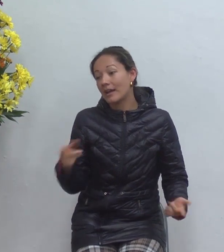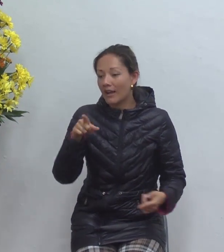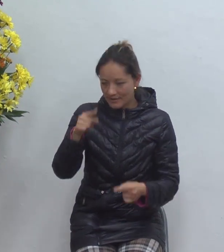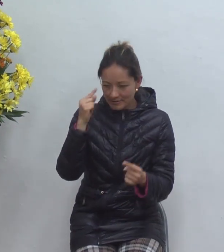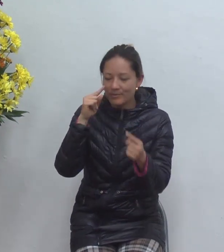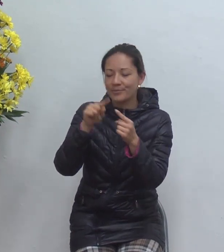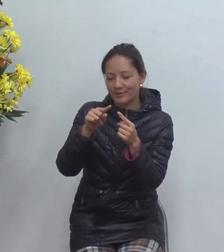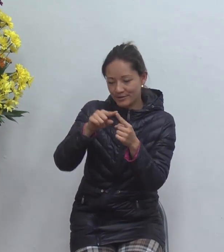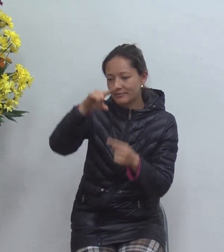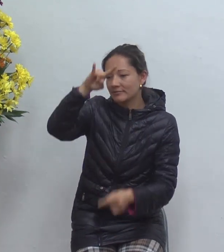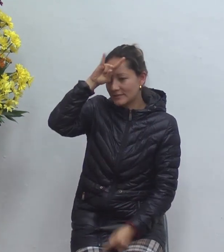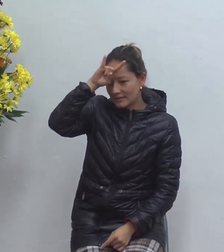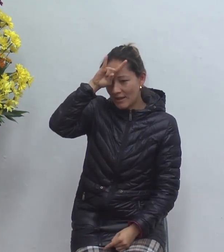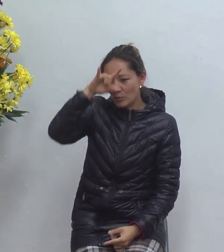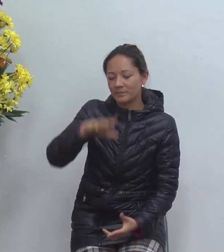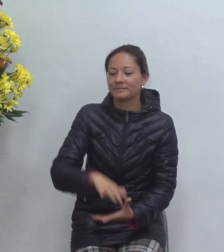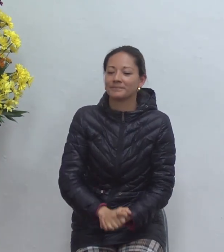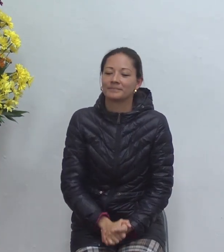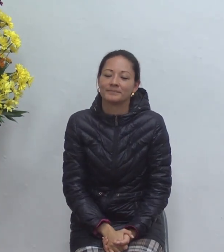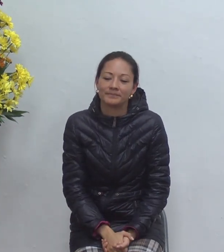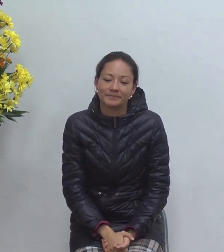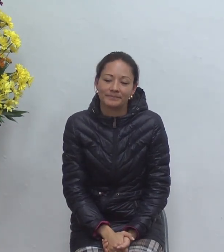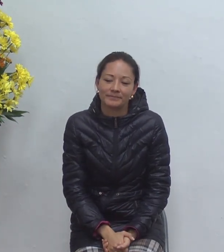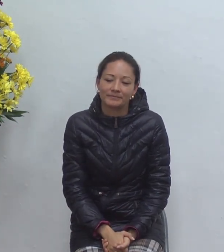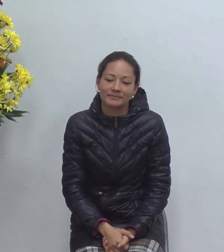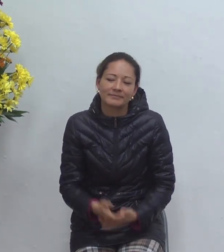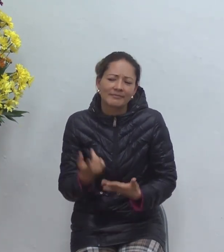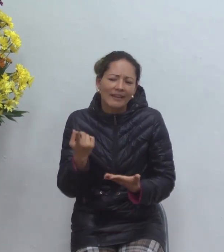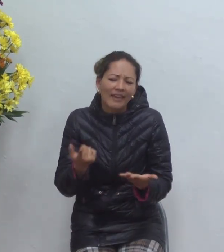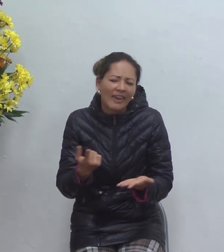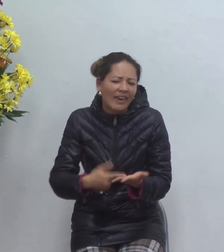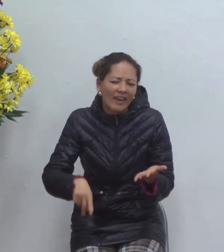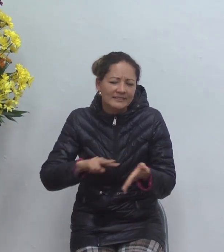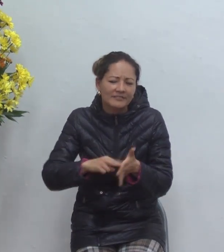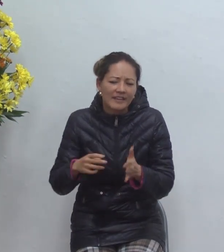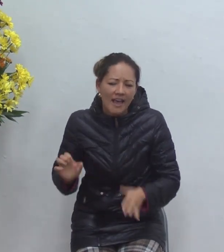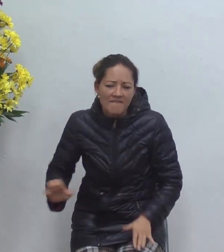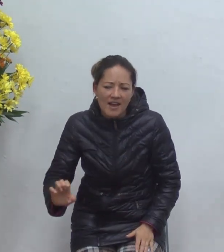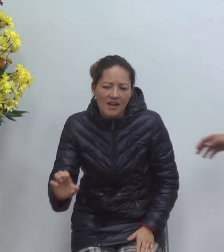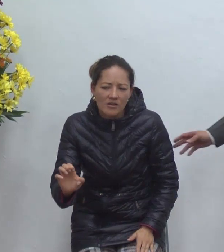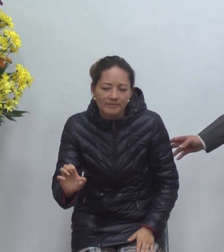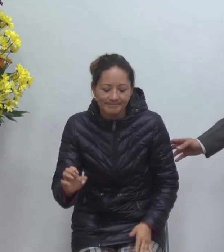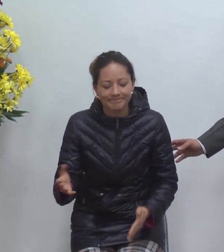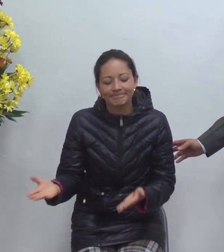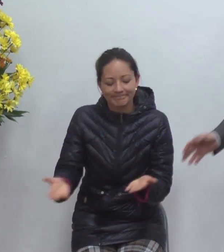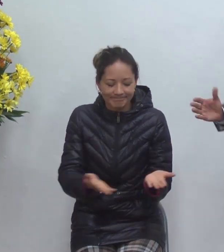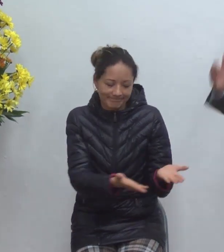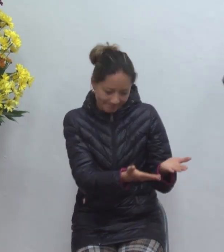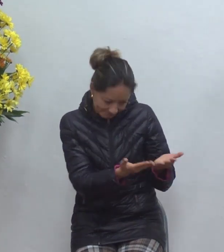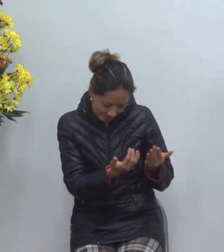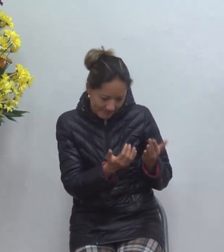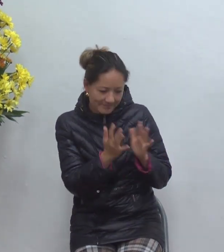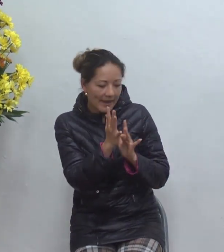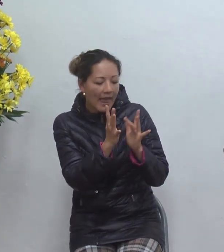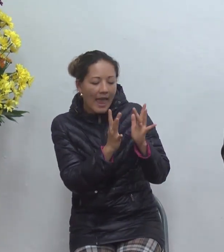no ¿qué es el evangelio? hermano ven Jesús pagó por sus pecados